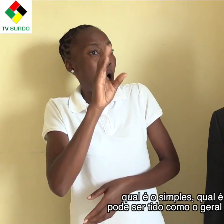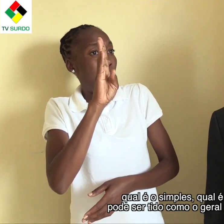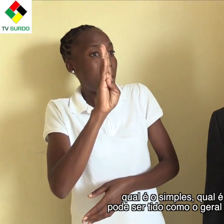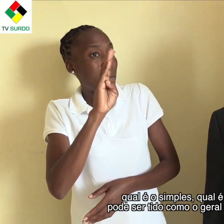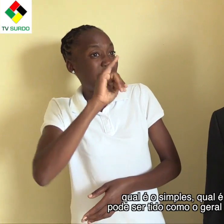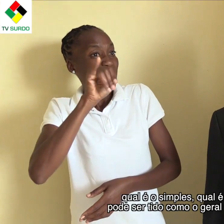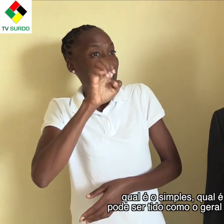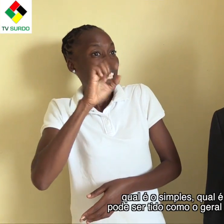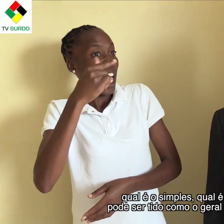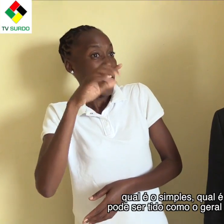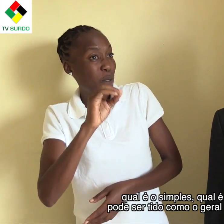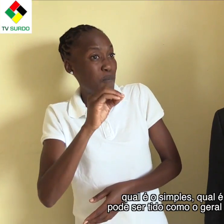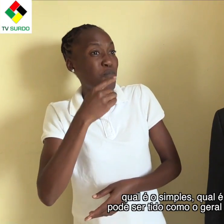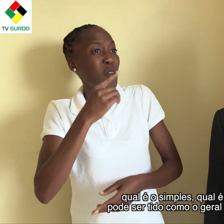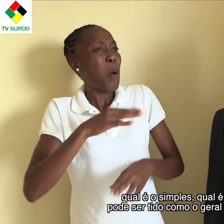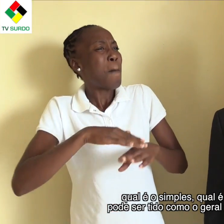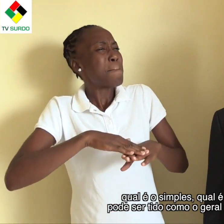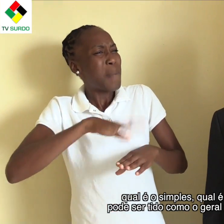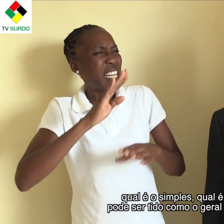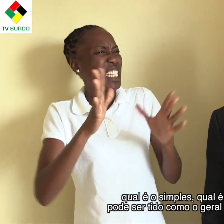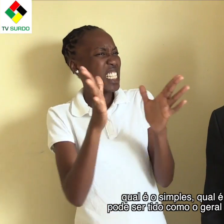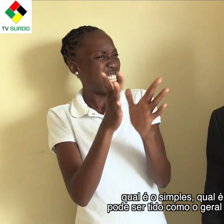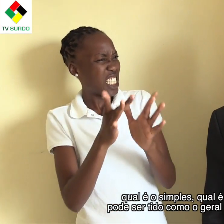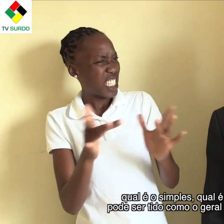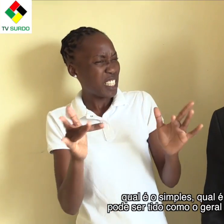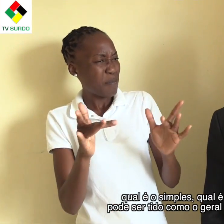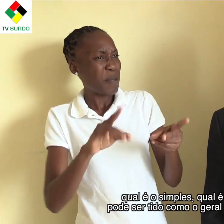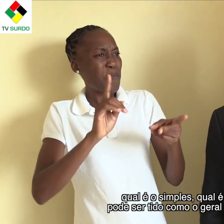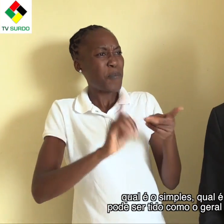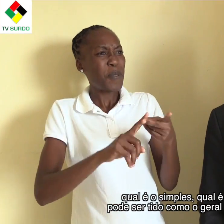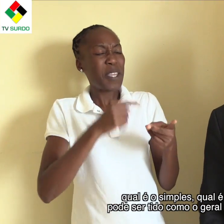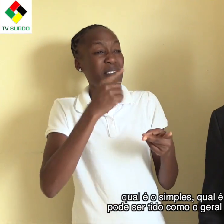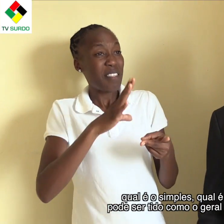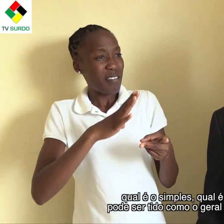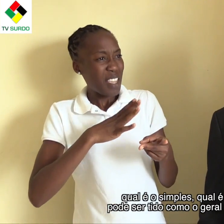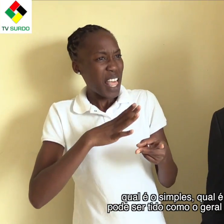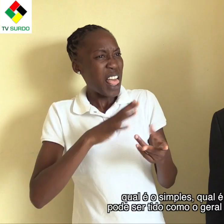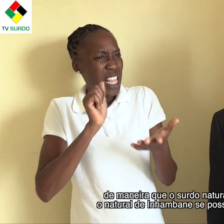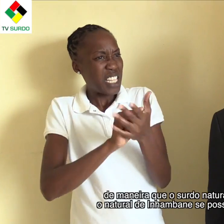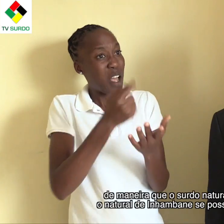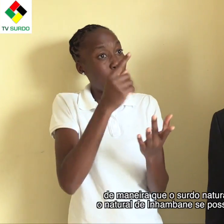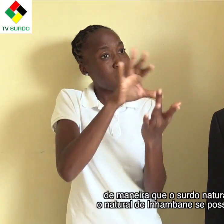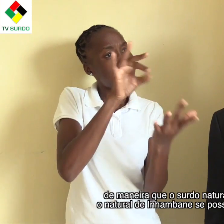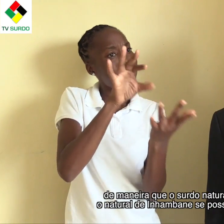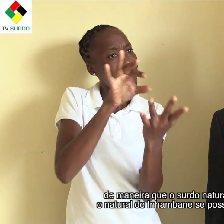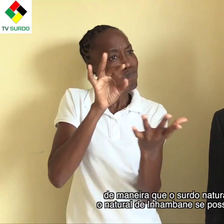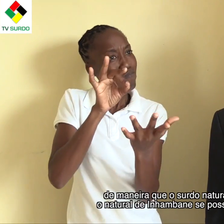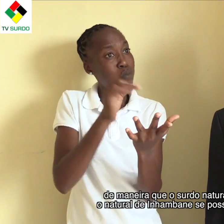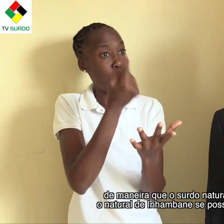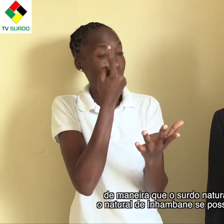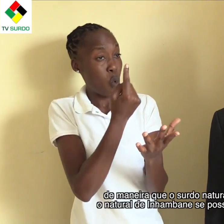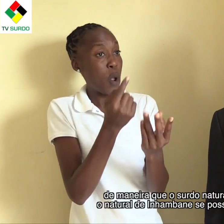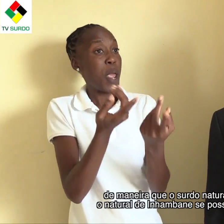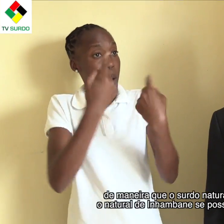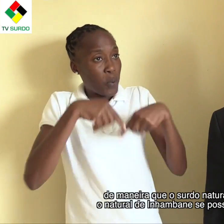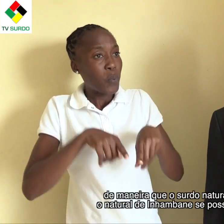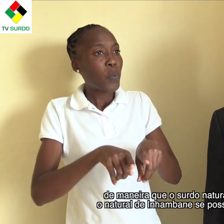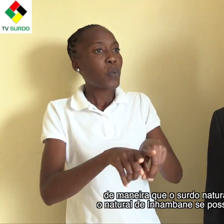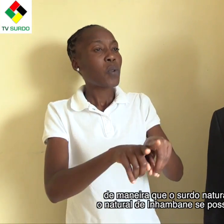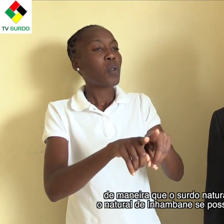qual é o mais simples, qual é o que pode ser tido como geral para todos nós, de maneira que o surdo natural